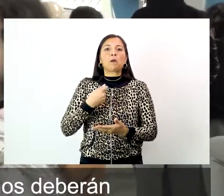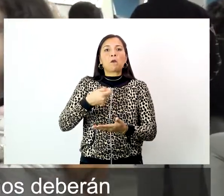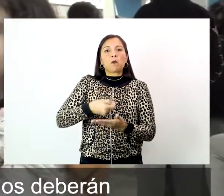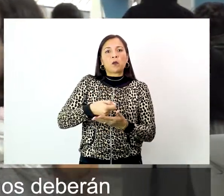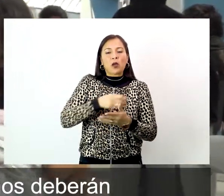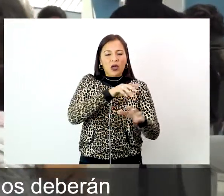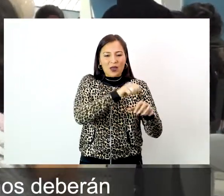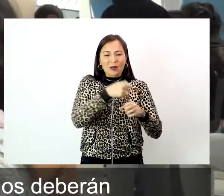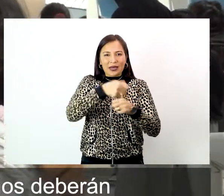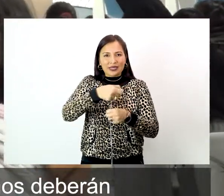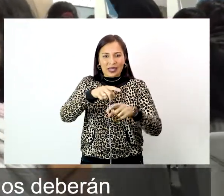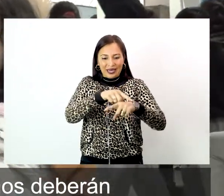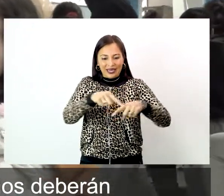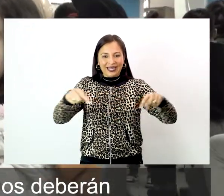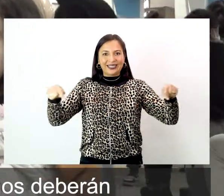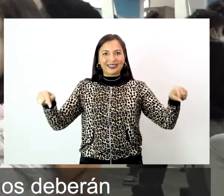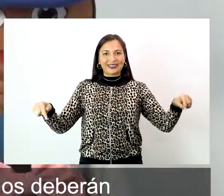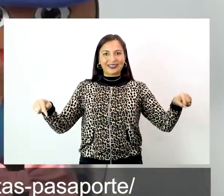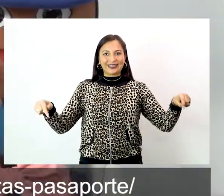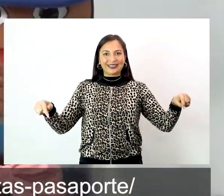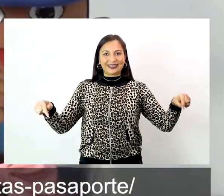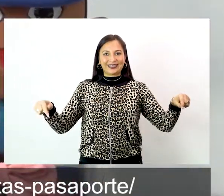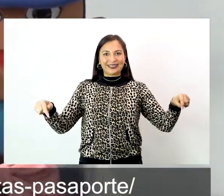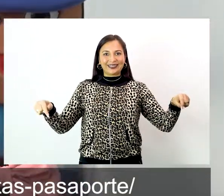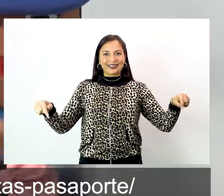deberán ingresar al siguiente enlace